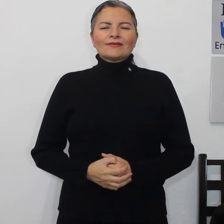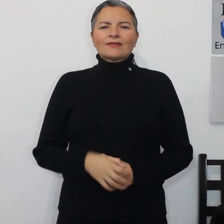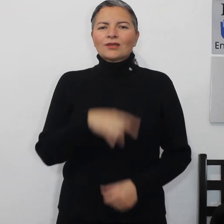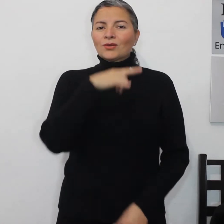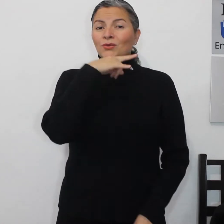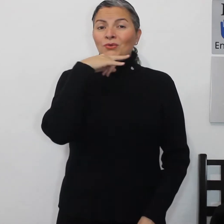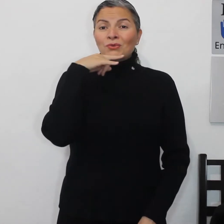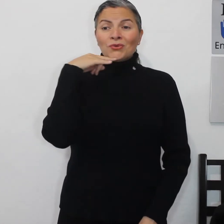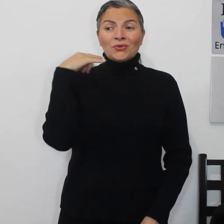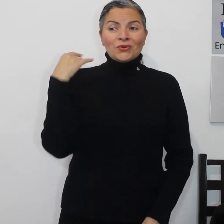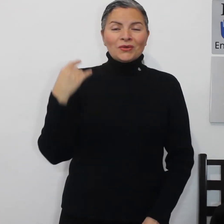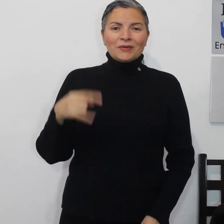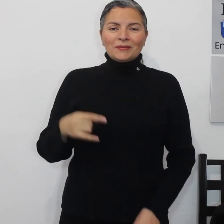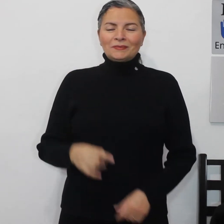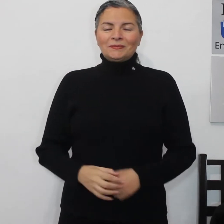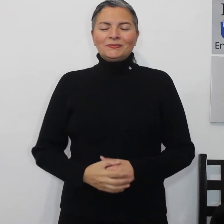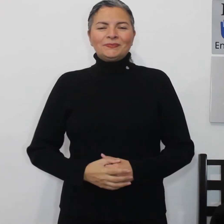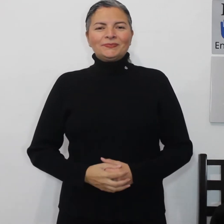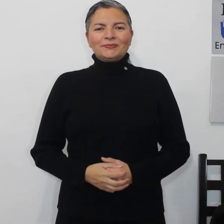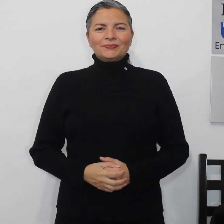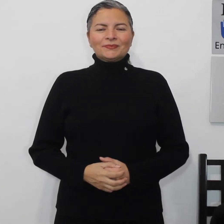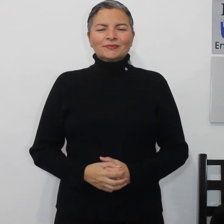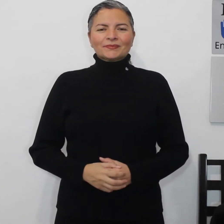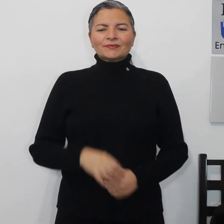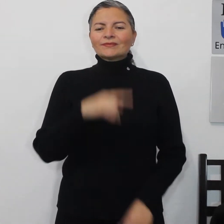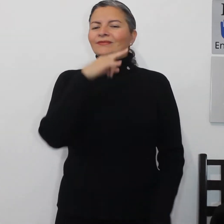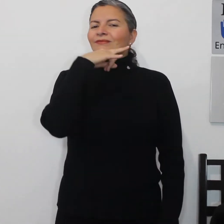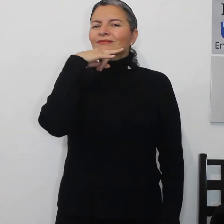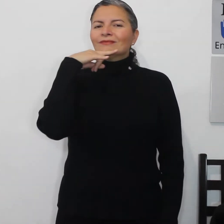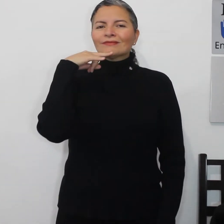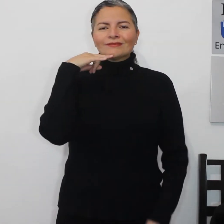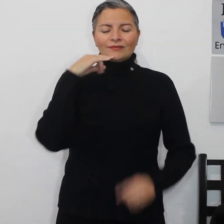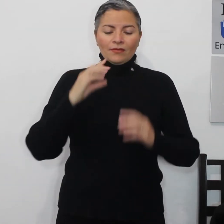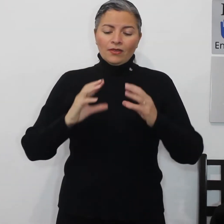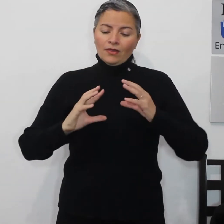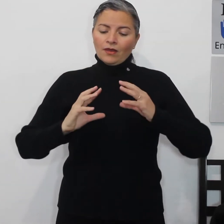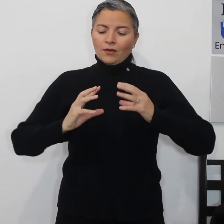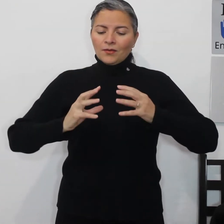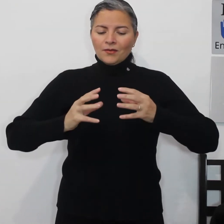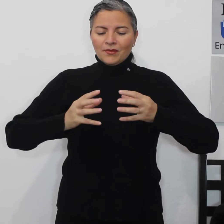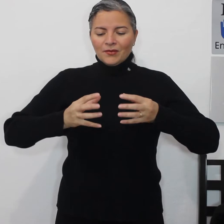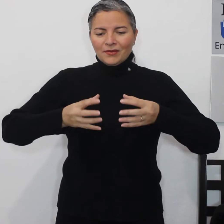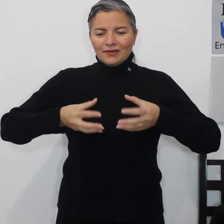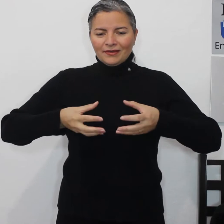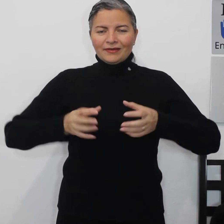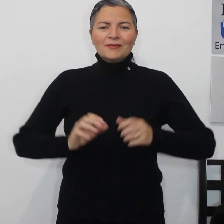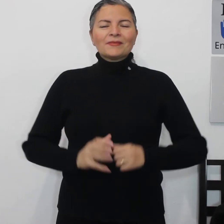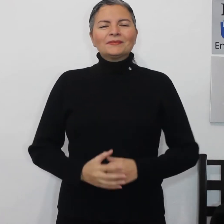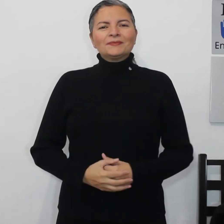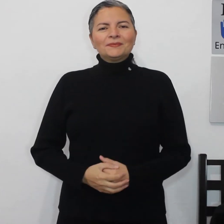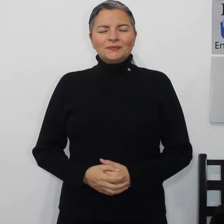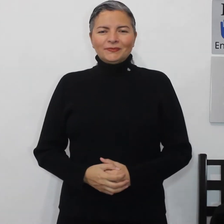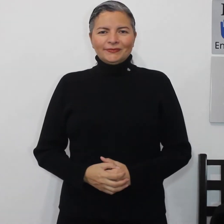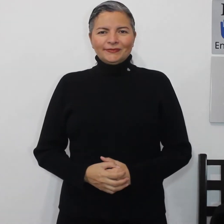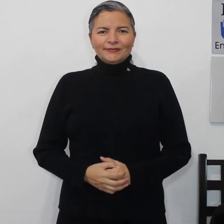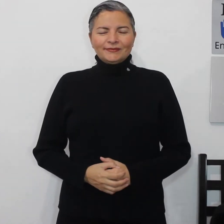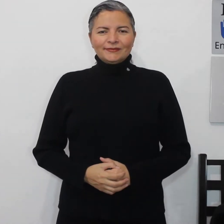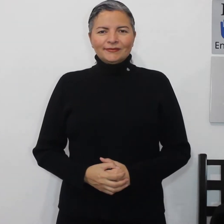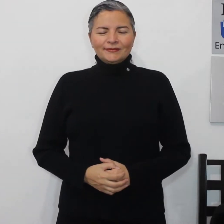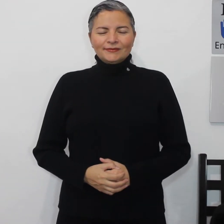chile, chile poblano, chile pimiento